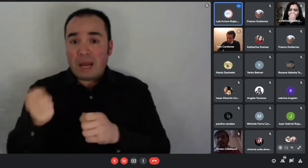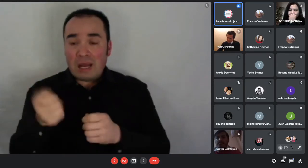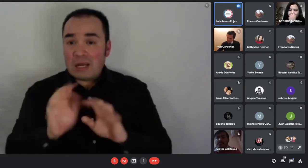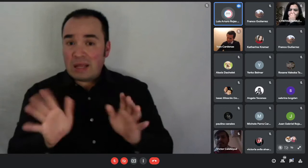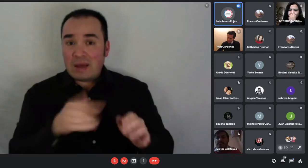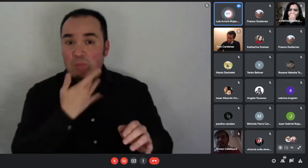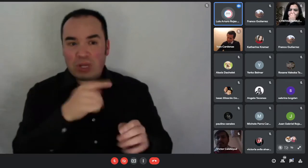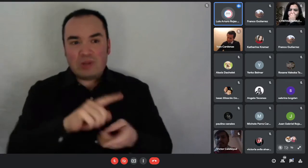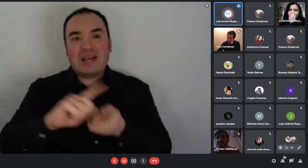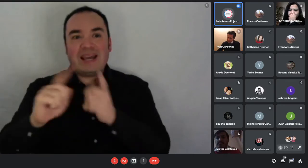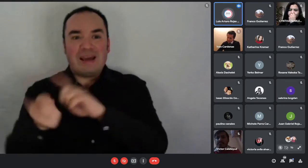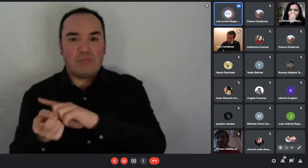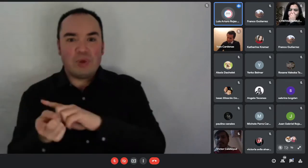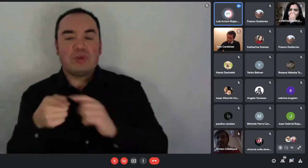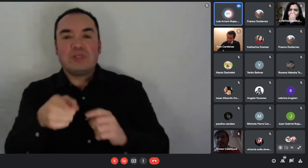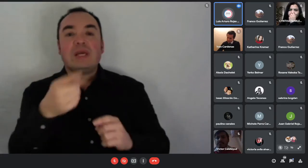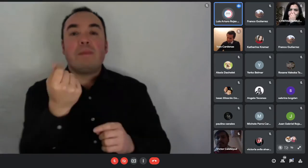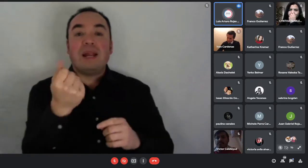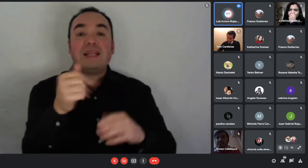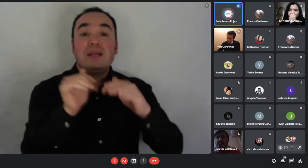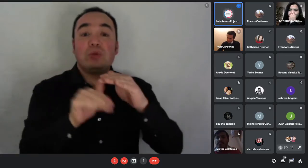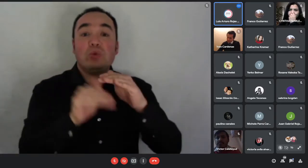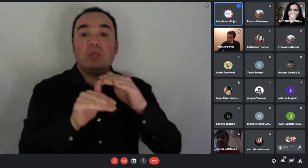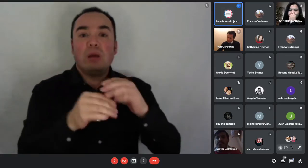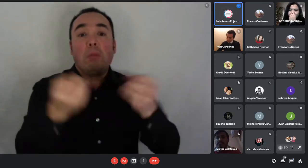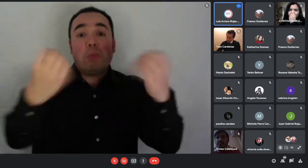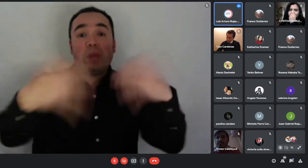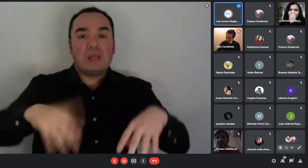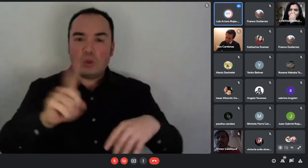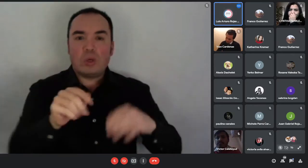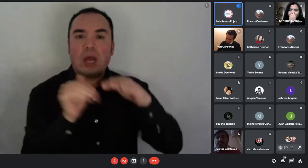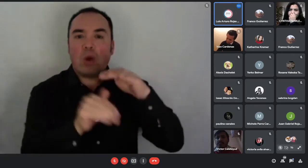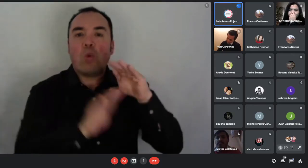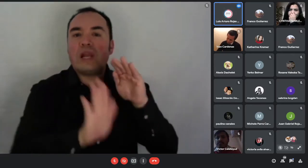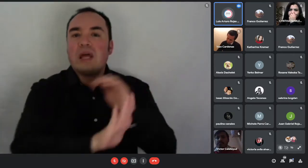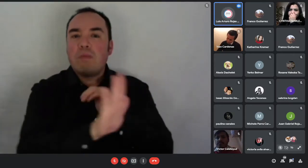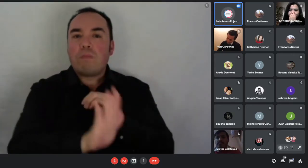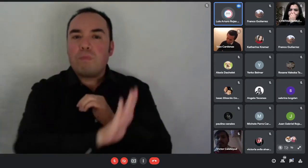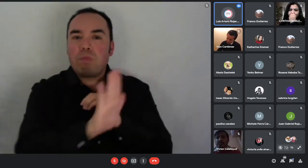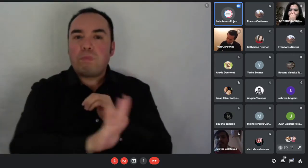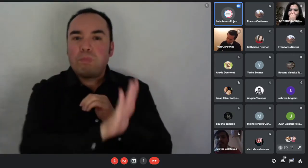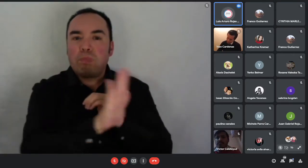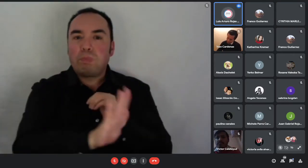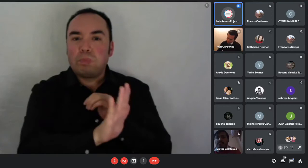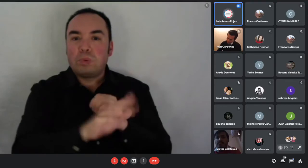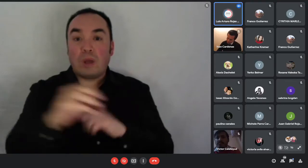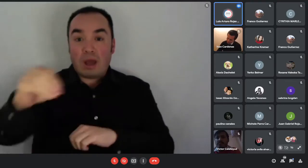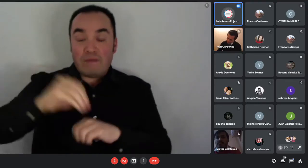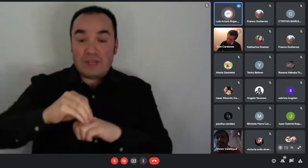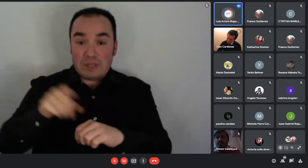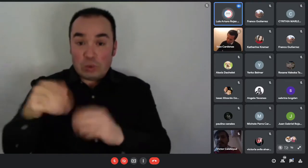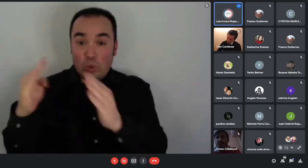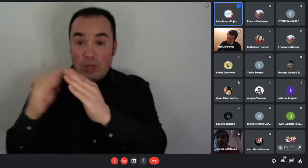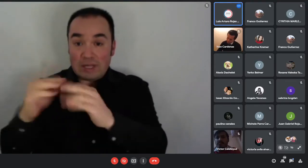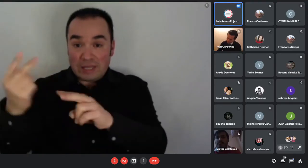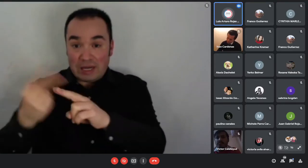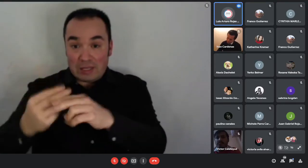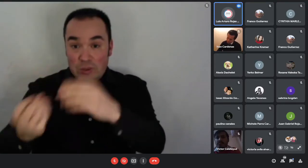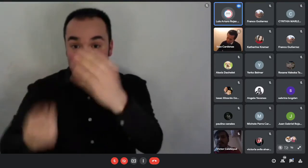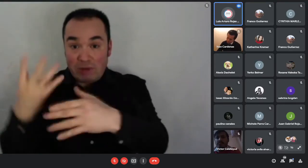vivienda. ¿Ya? Para eso hay un plazo máximo en primera instancia de 5 años pero podría en algunos casos llegar